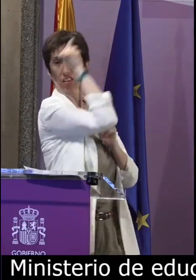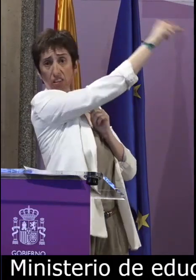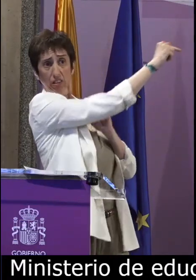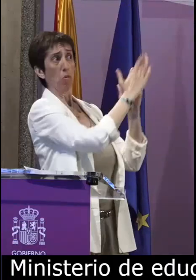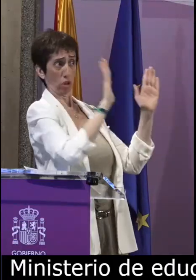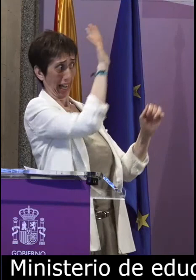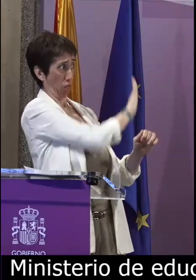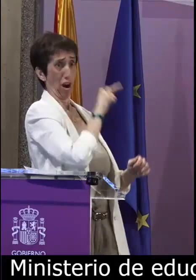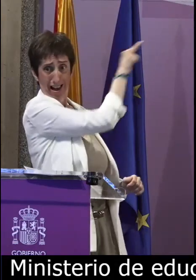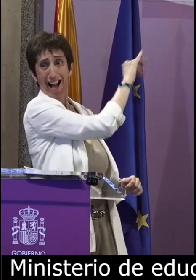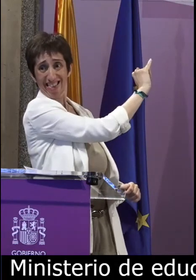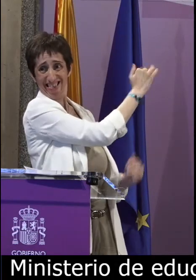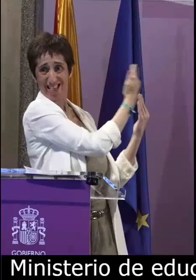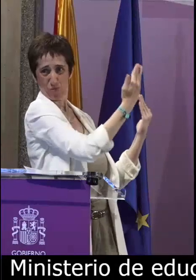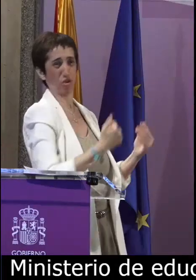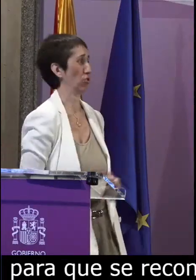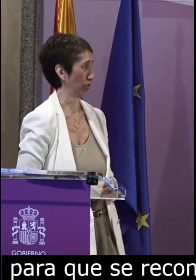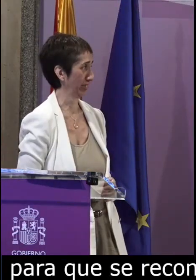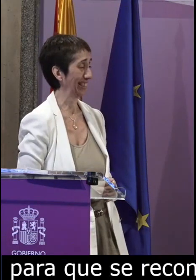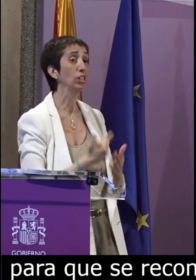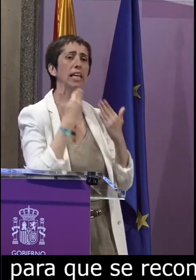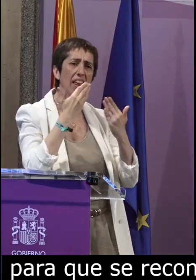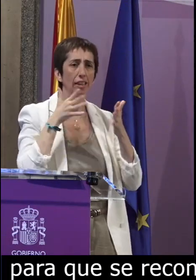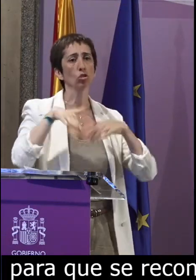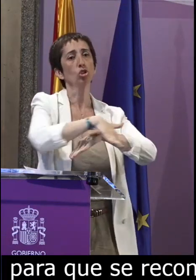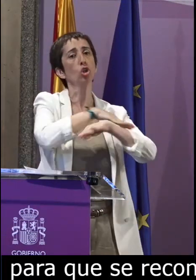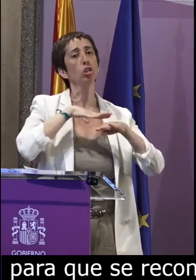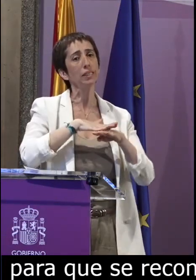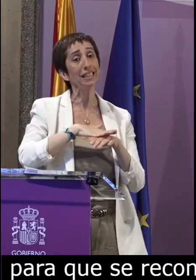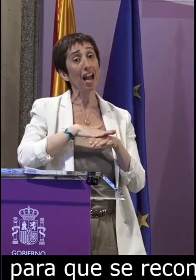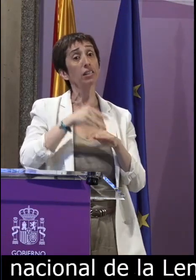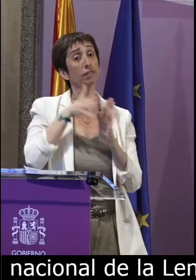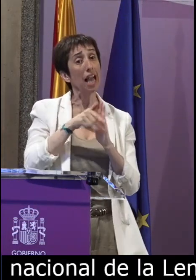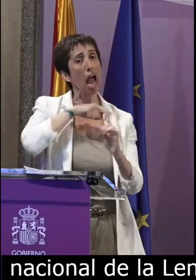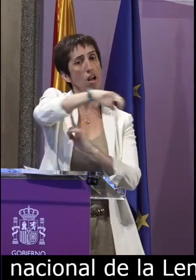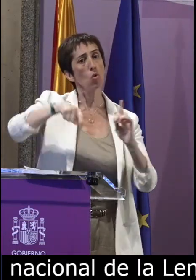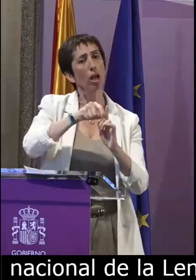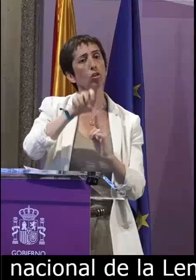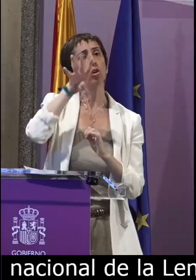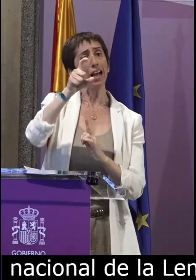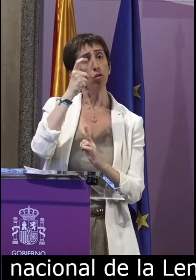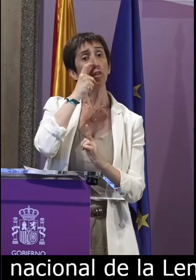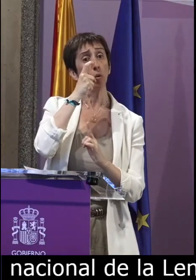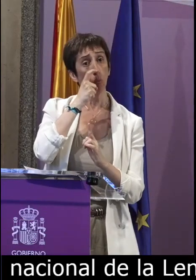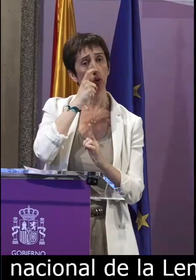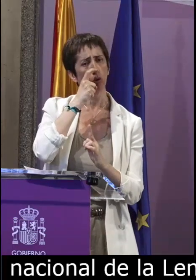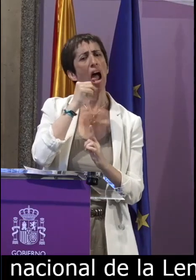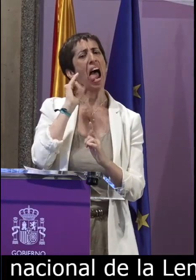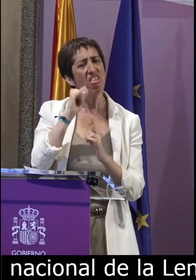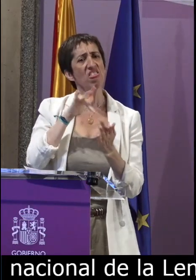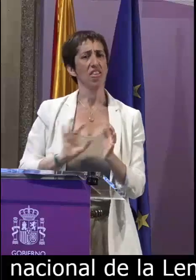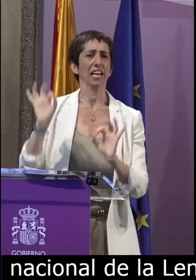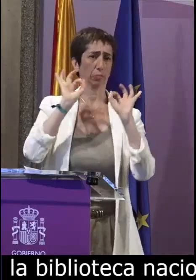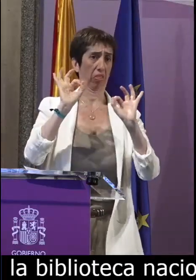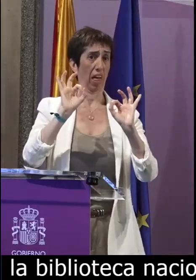y de hecho en la Biblioteca Nacional este año tenemos la oportunidad de visitar una exposición que recoge documentación de los 500